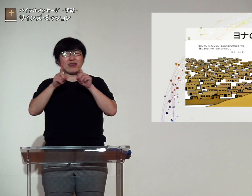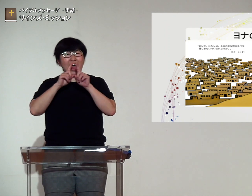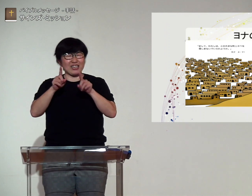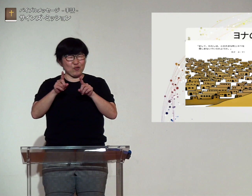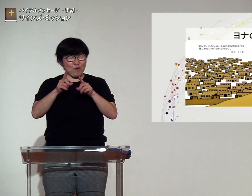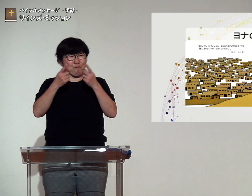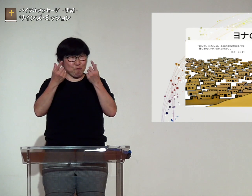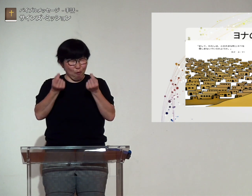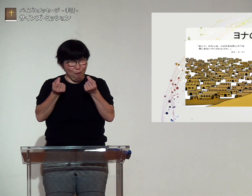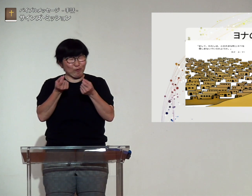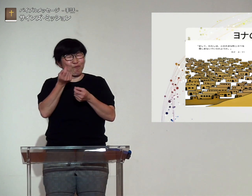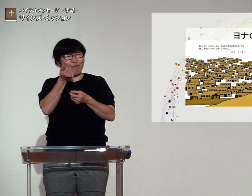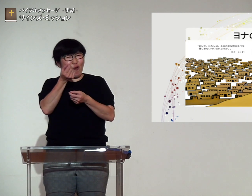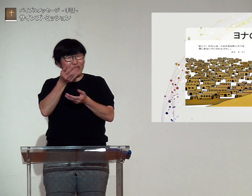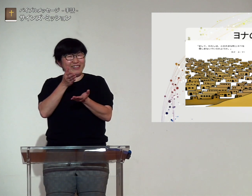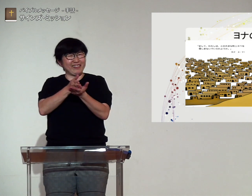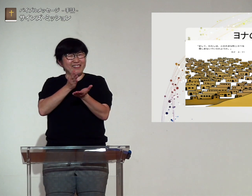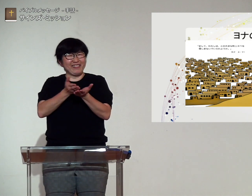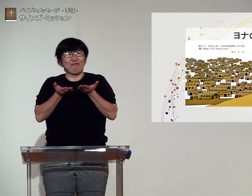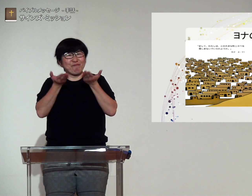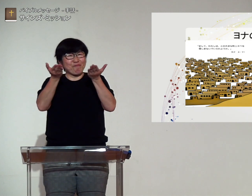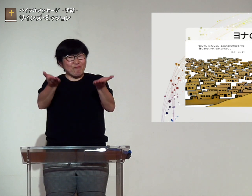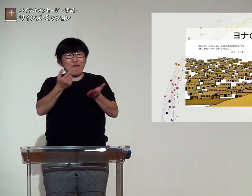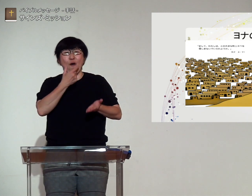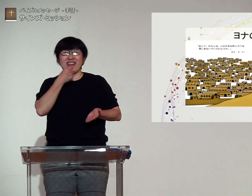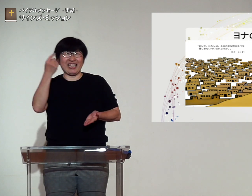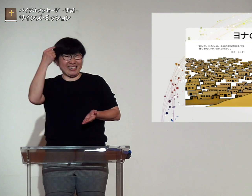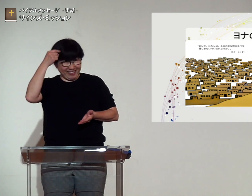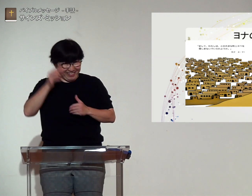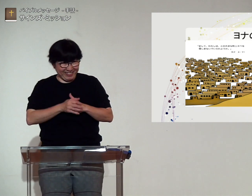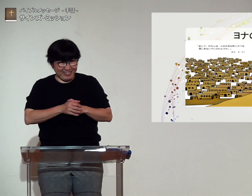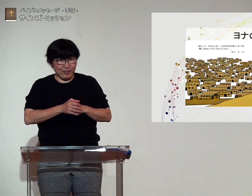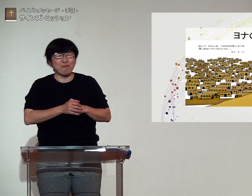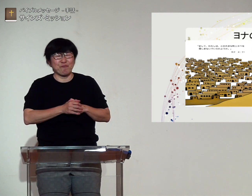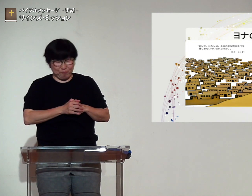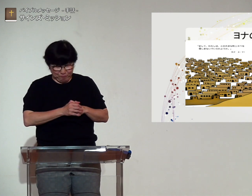ヨナのお話を少ししたいと思います